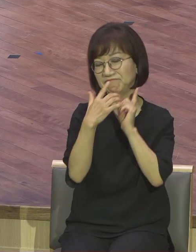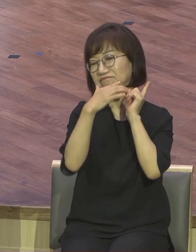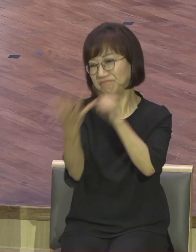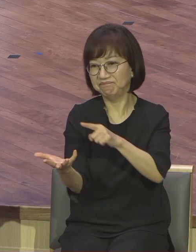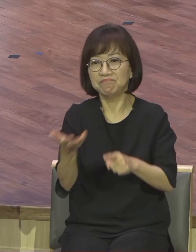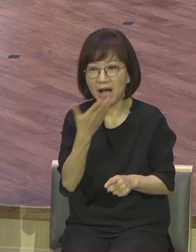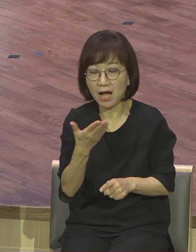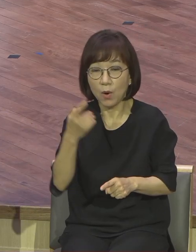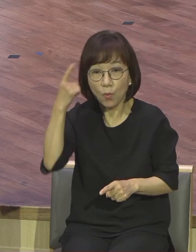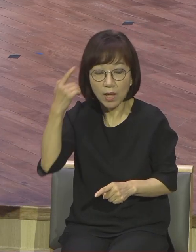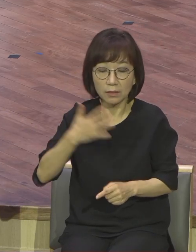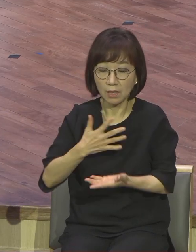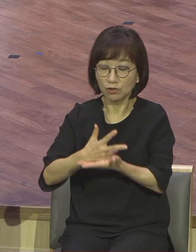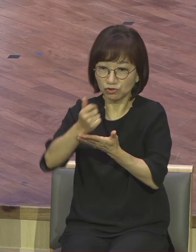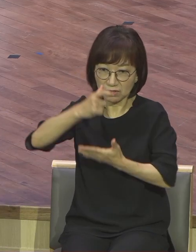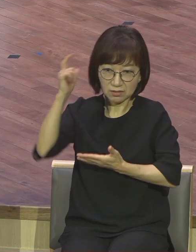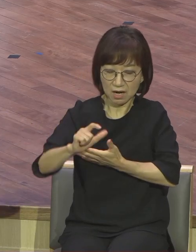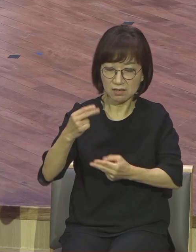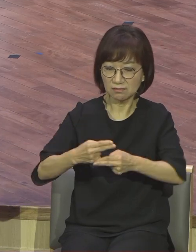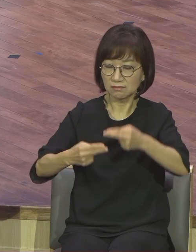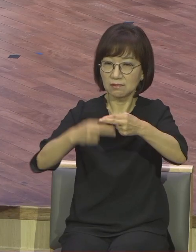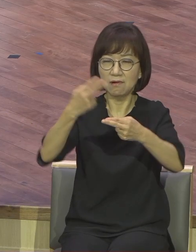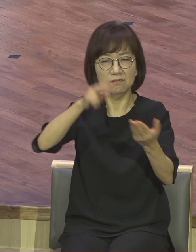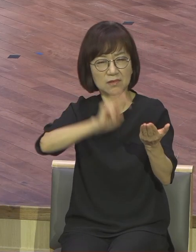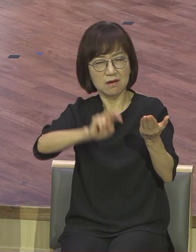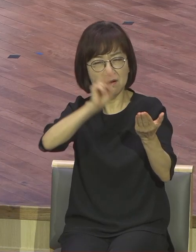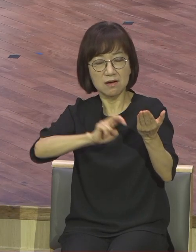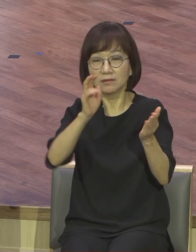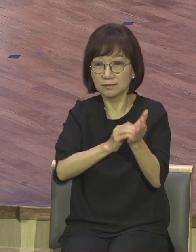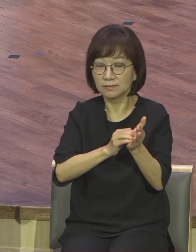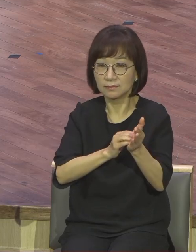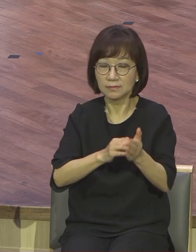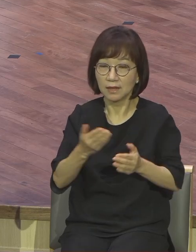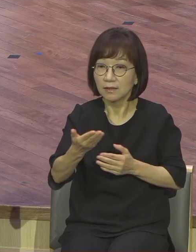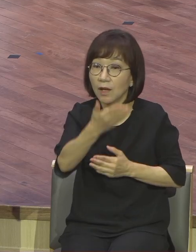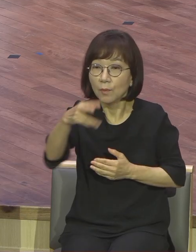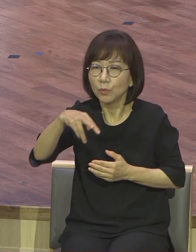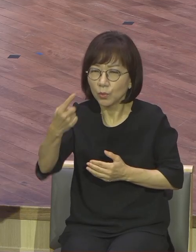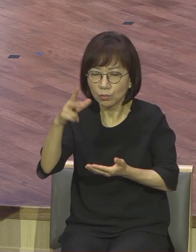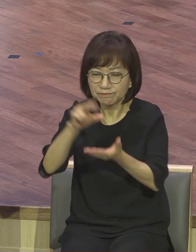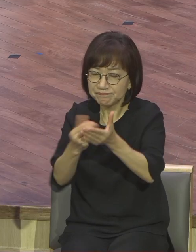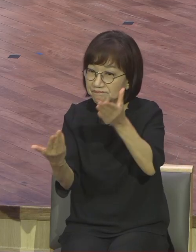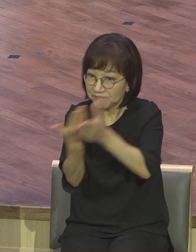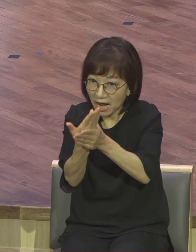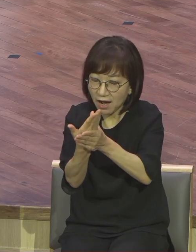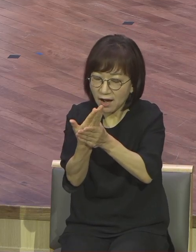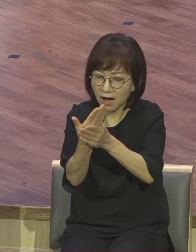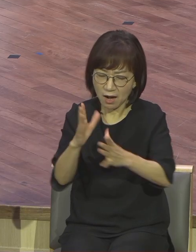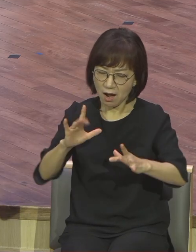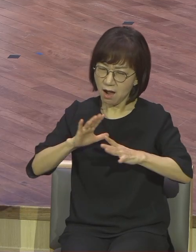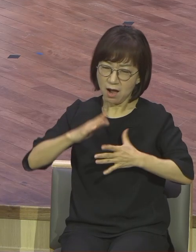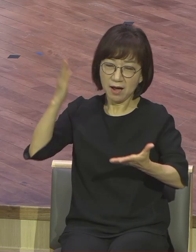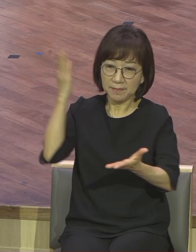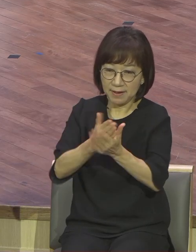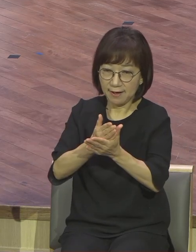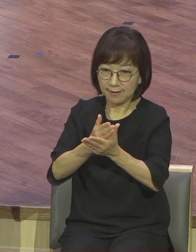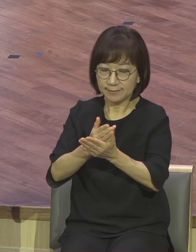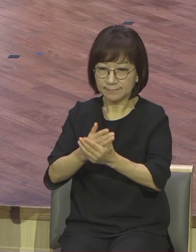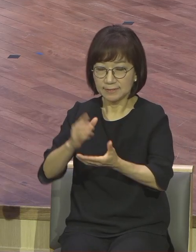여러분은 어떤 문제가 닥쳐도 두려워하지 말고 그리스도 이런 부르시기 바랍니다. 어떤 정제도 없다.